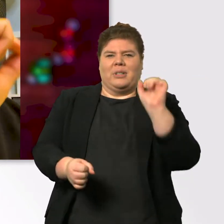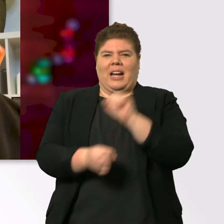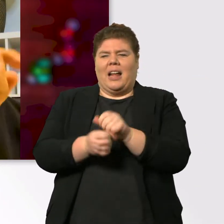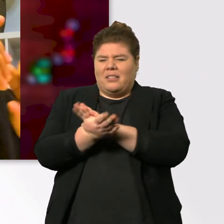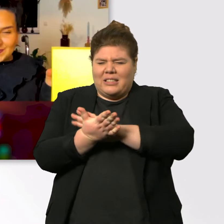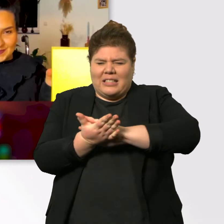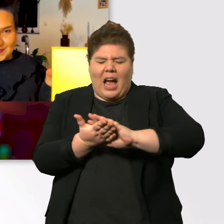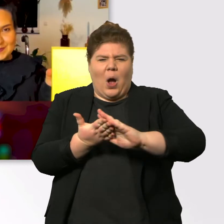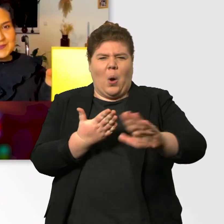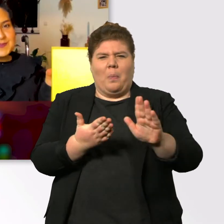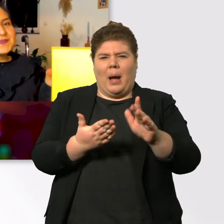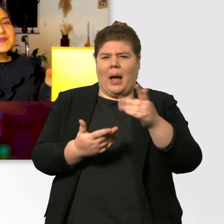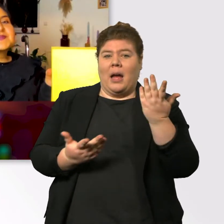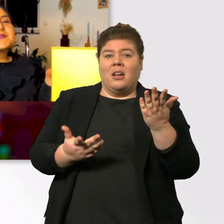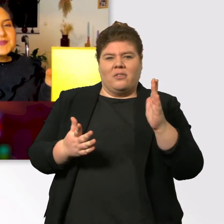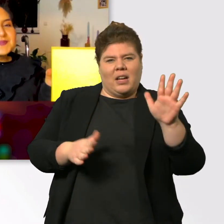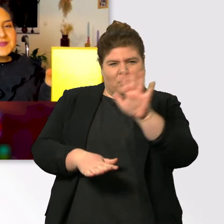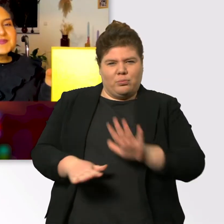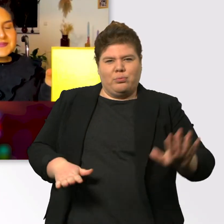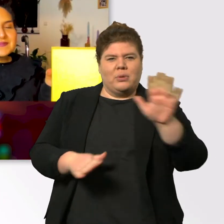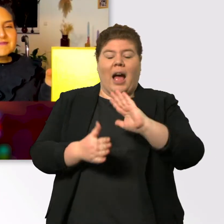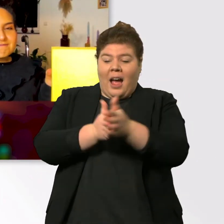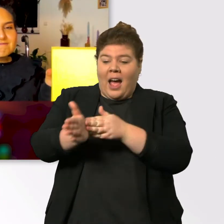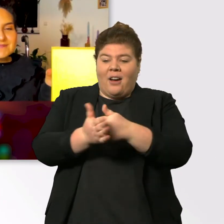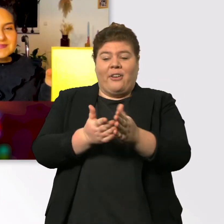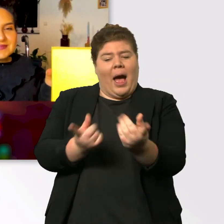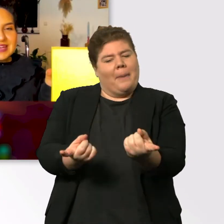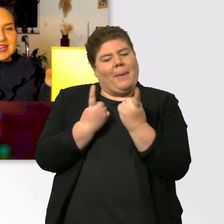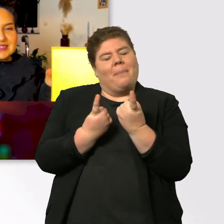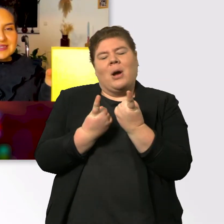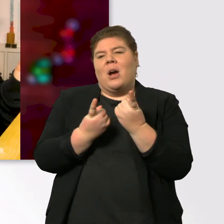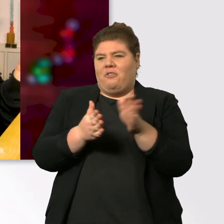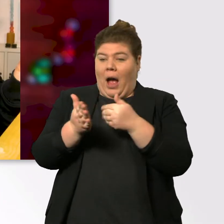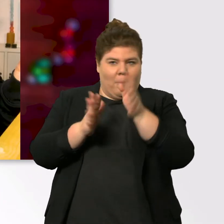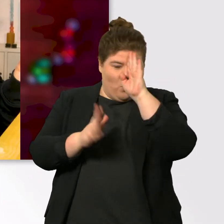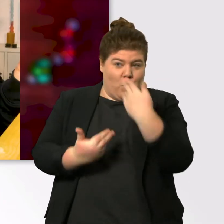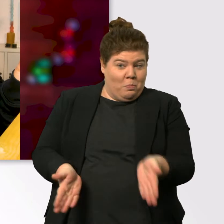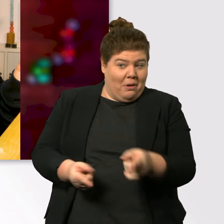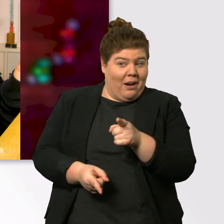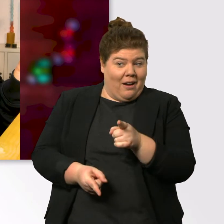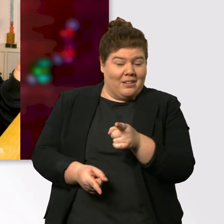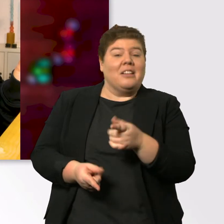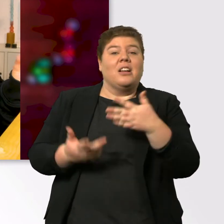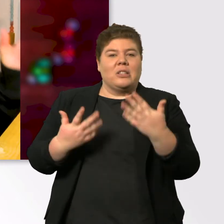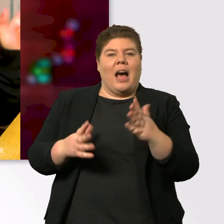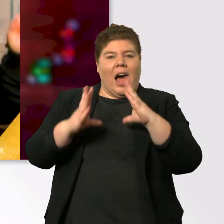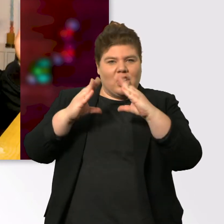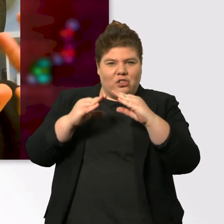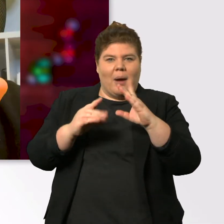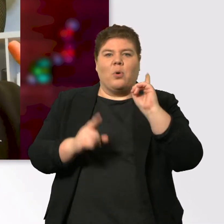gut reibst, dann glänzt der in Farben. Die hast du vorher noch überhaupt nicht gesehen, meine Liebe. Also, dieser Schwamm plus Wasser, du brauchst nicht mal